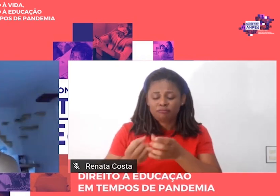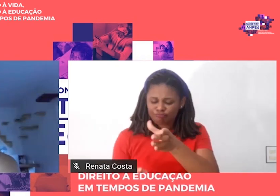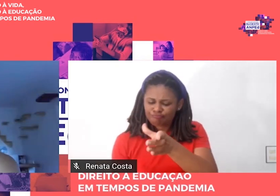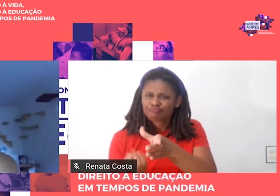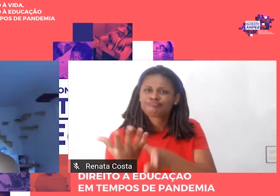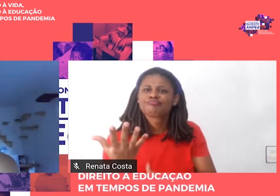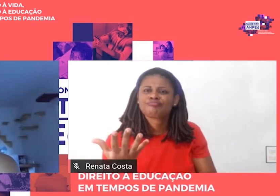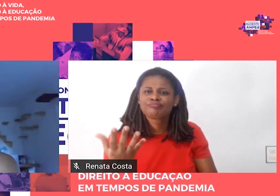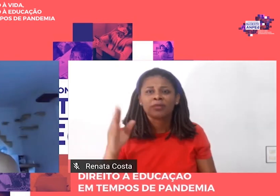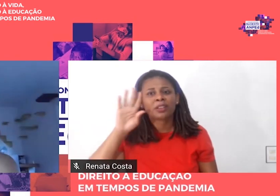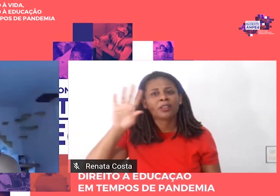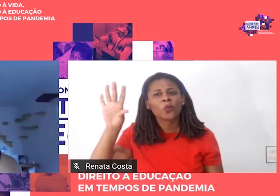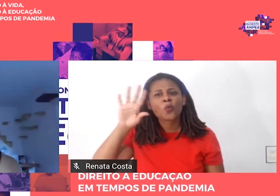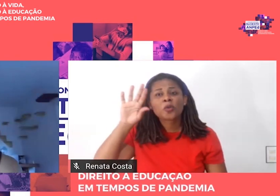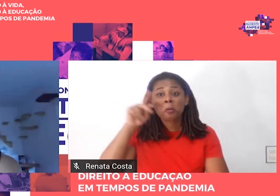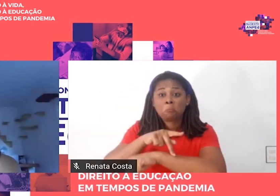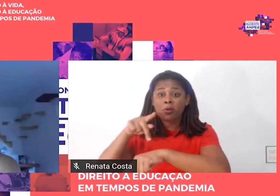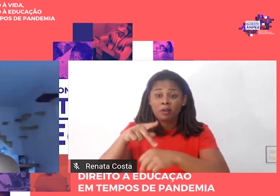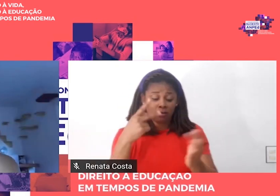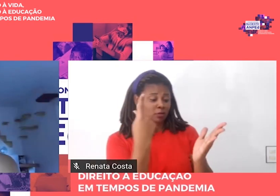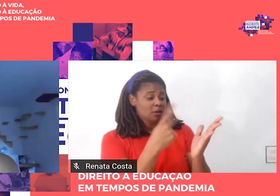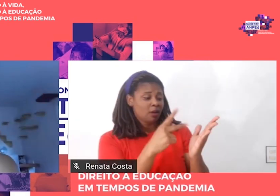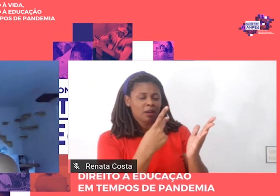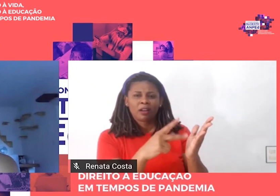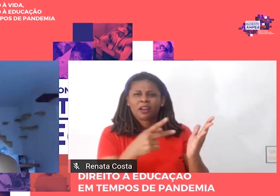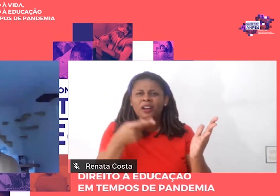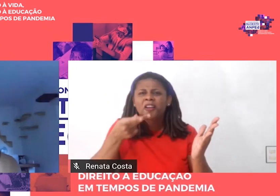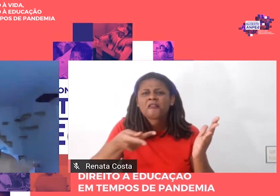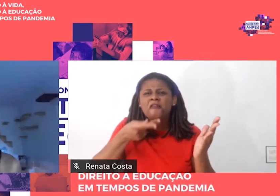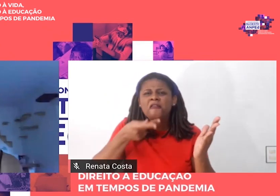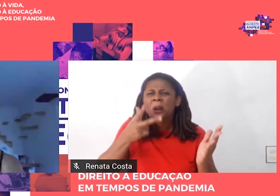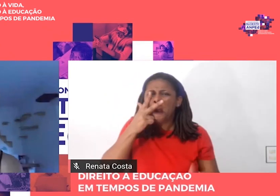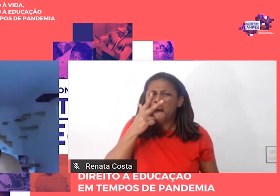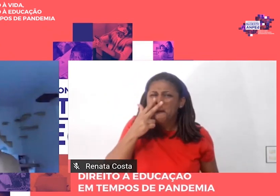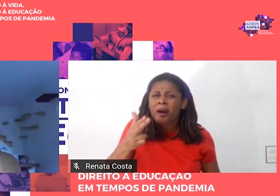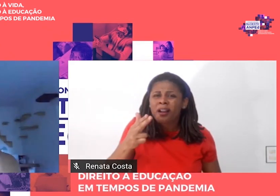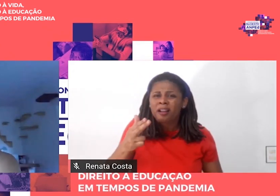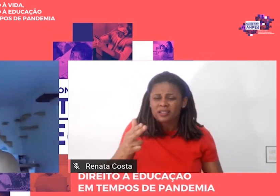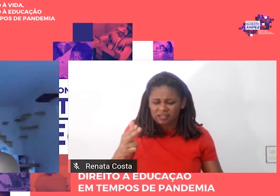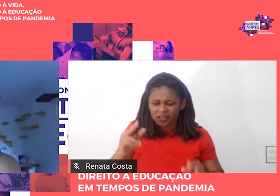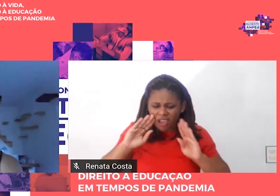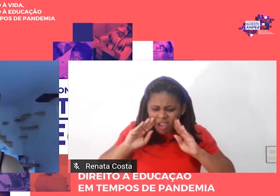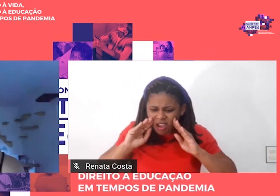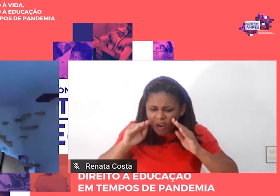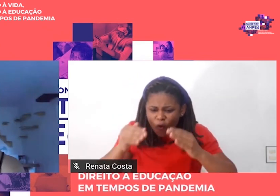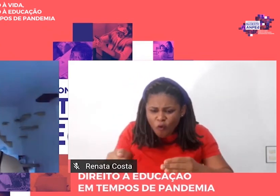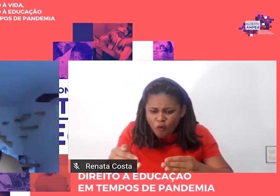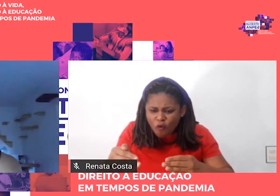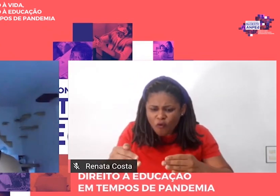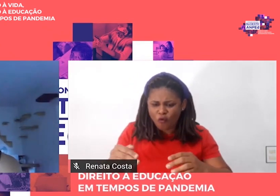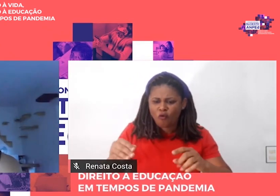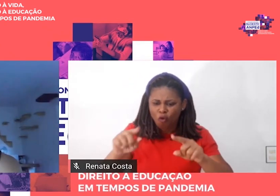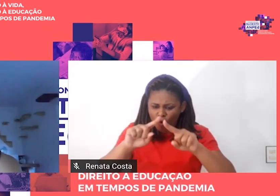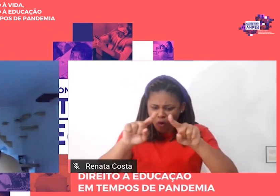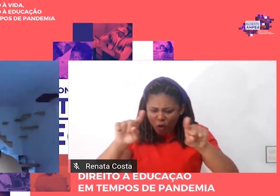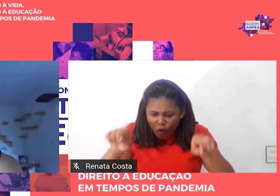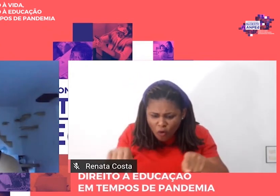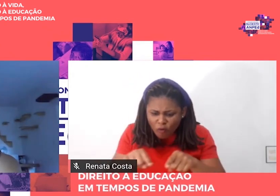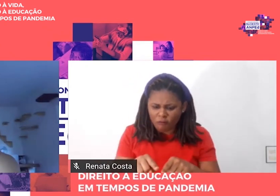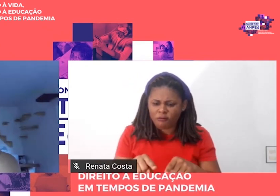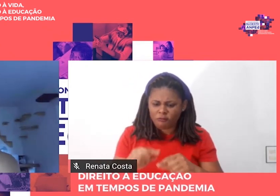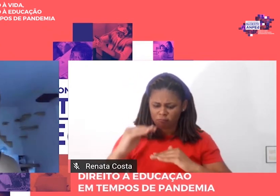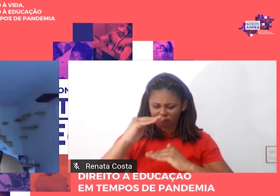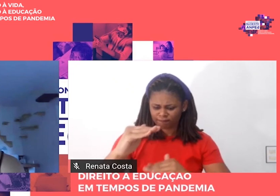buscava, segundo ele, operacionalizar os objetivos da educação e, pelo menos, em certos